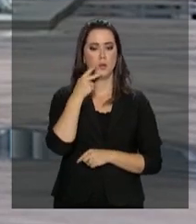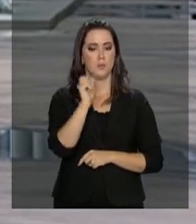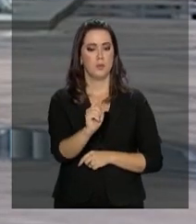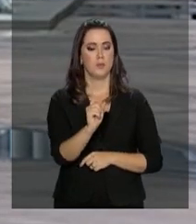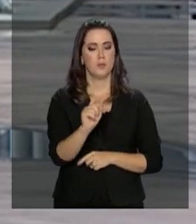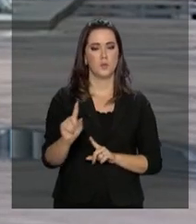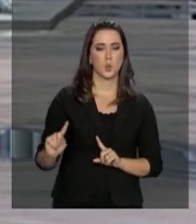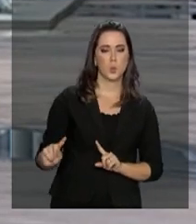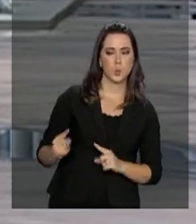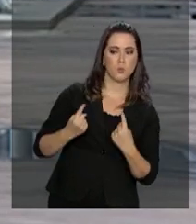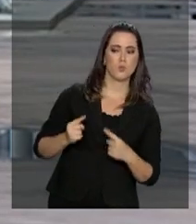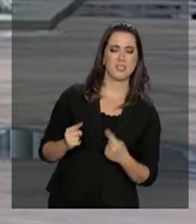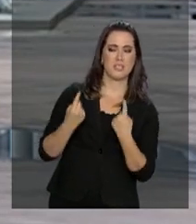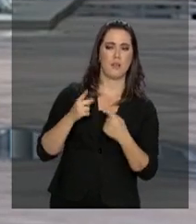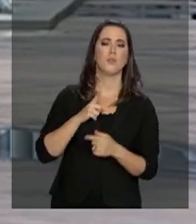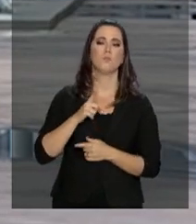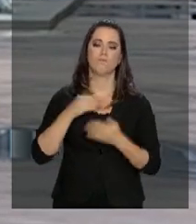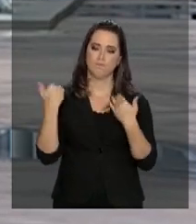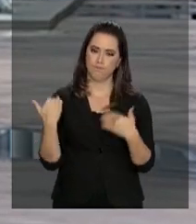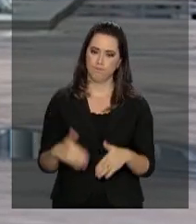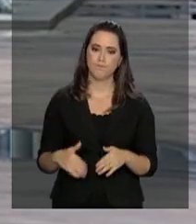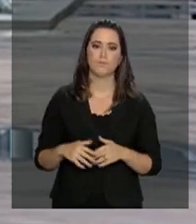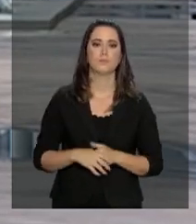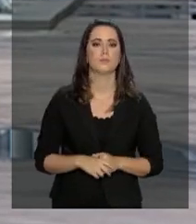sobre os desafios que vai enfrentar.